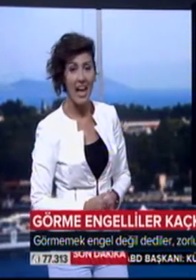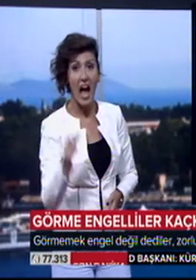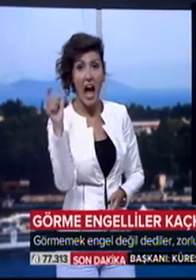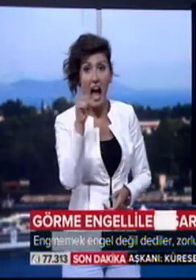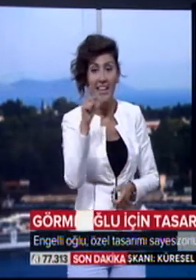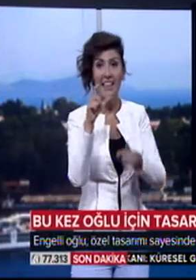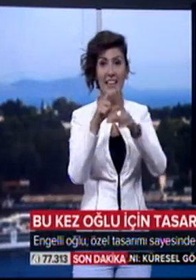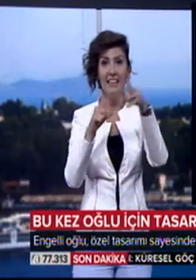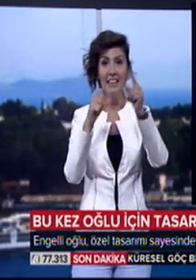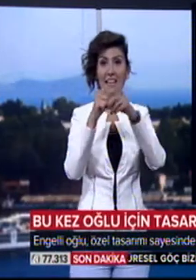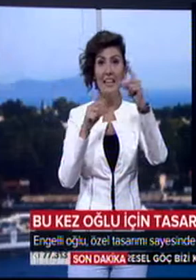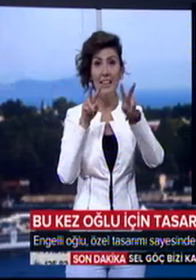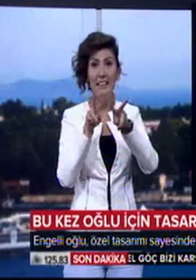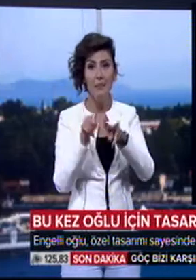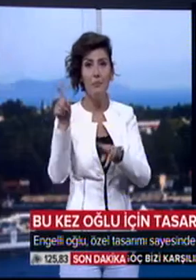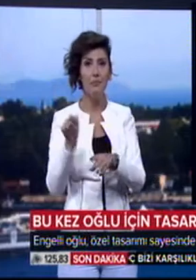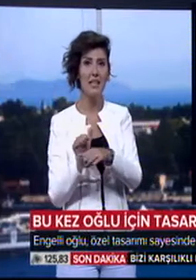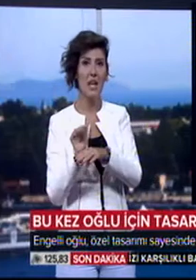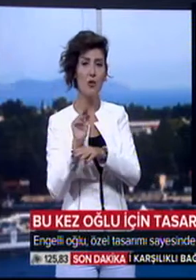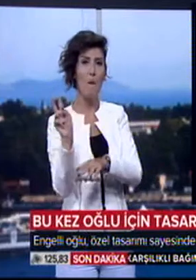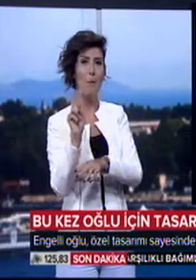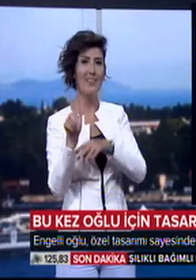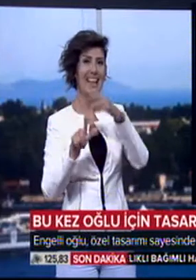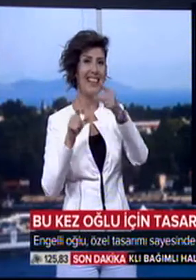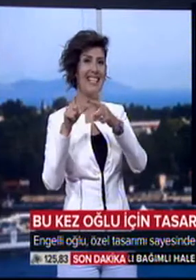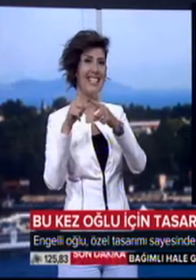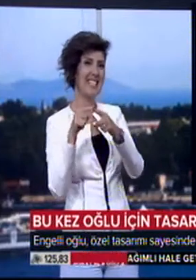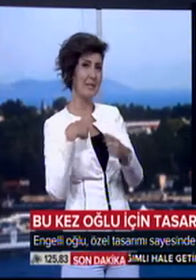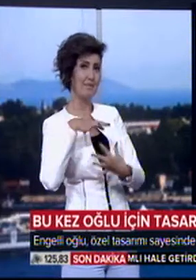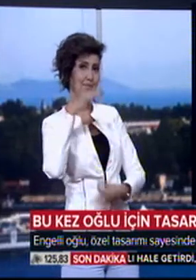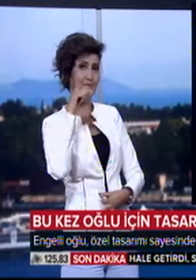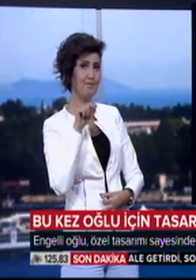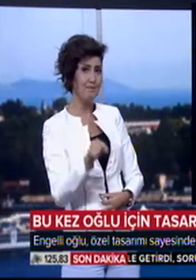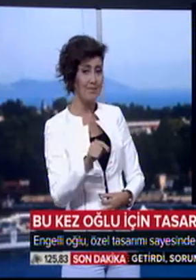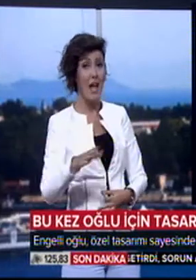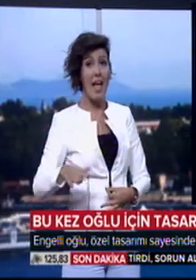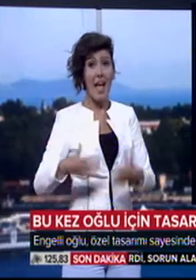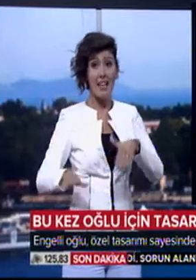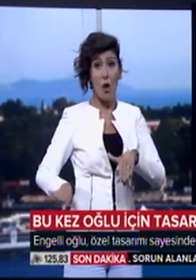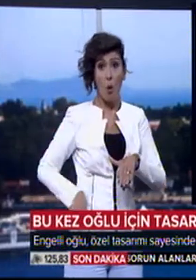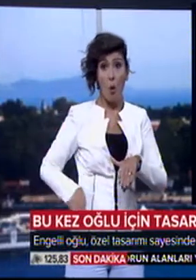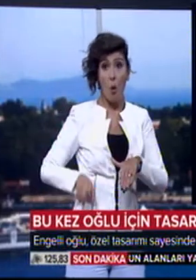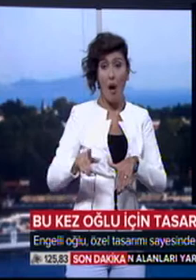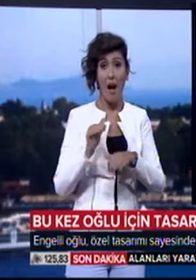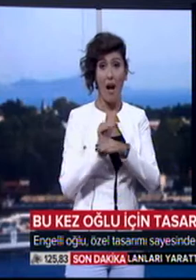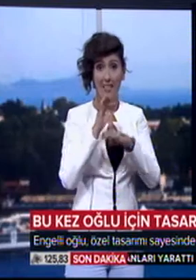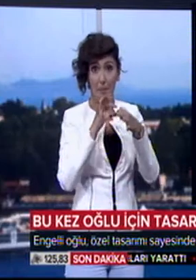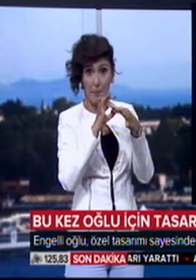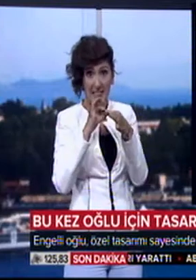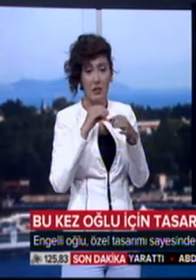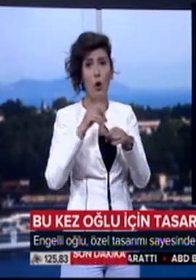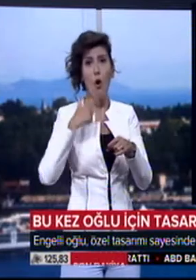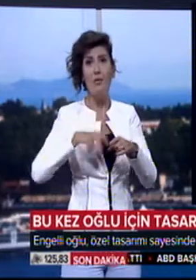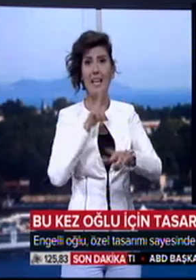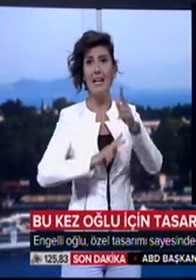Aydın'ın Didim ilçesinde yaşayan modelist Kamuran Çelik, engelli oğlunu hayata bağlamak için özel bir kıyafet tasarladı.